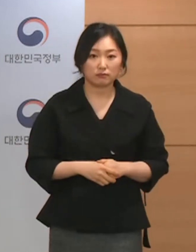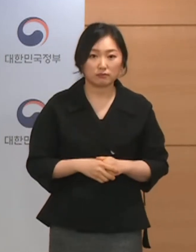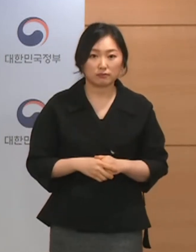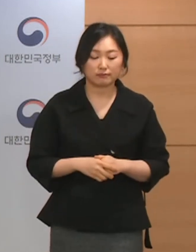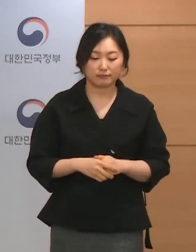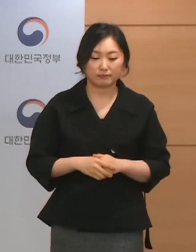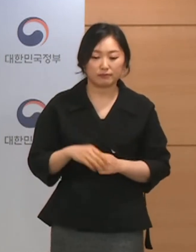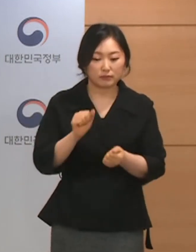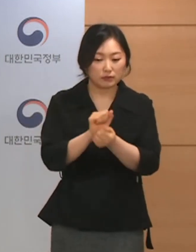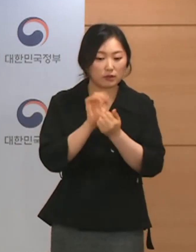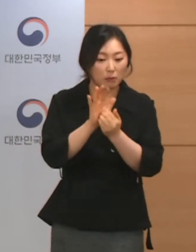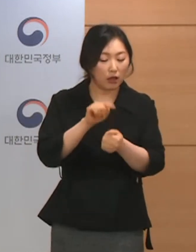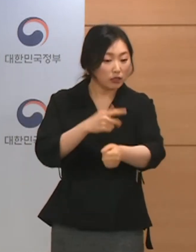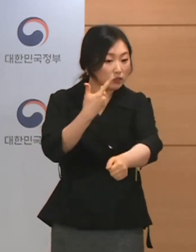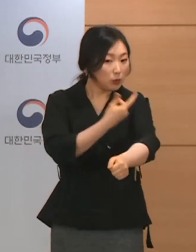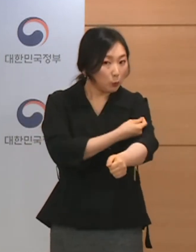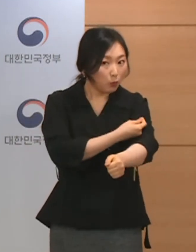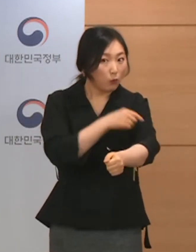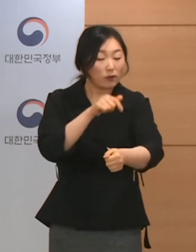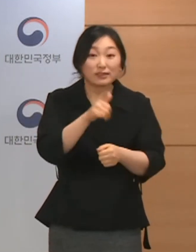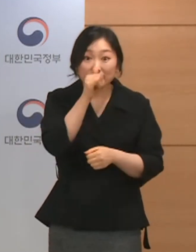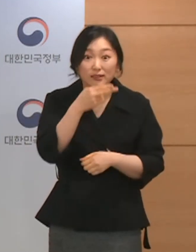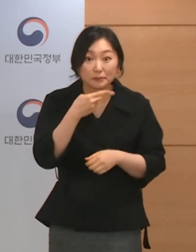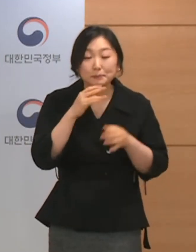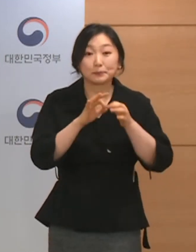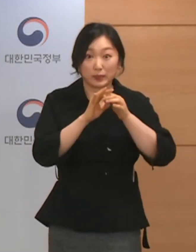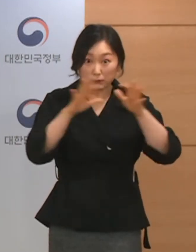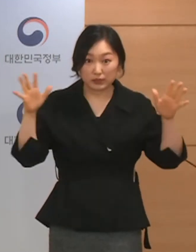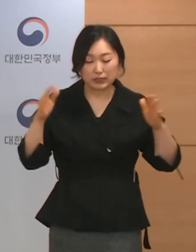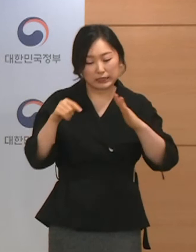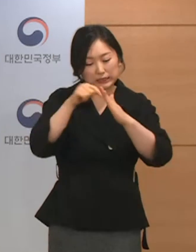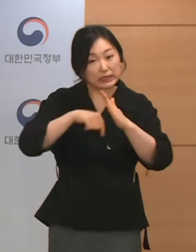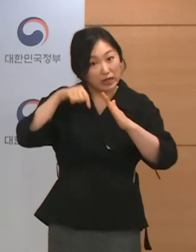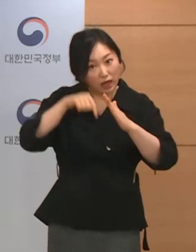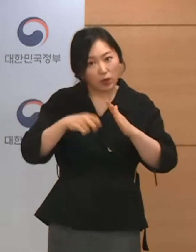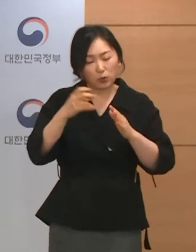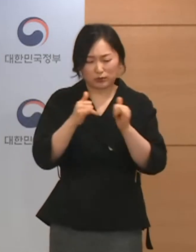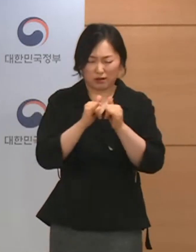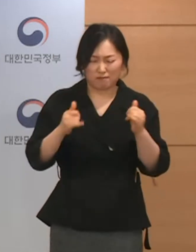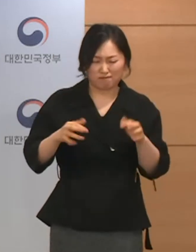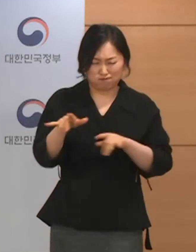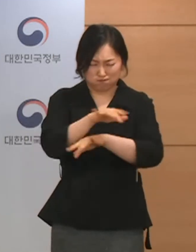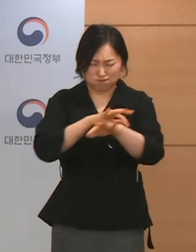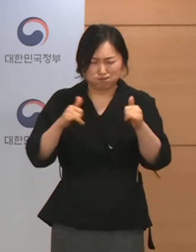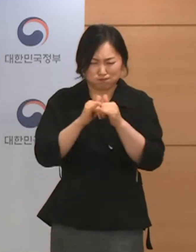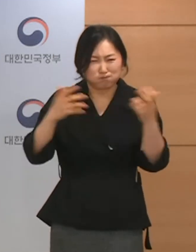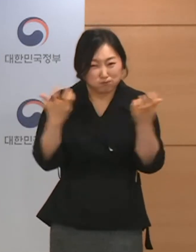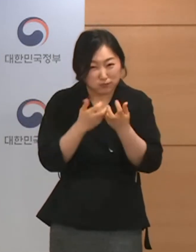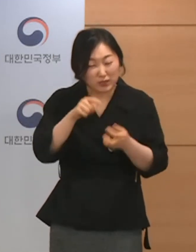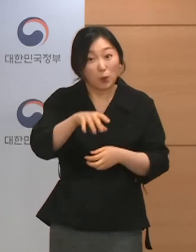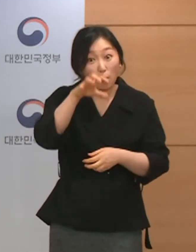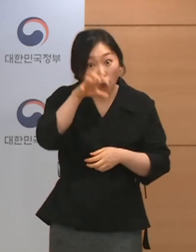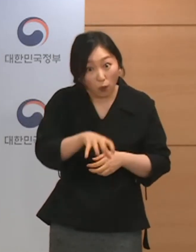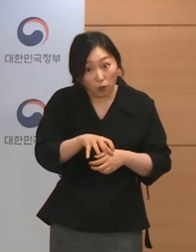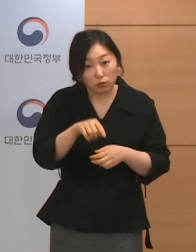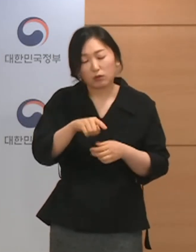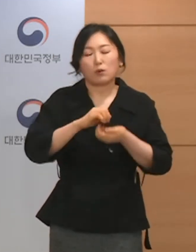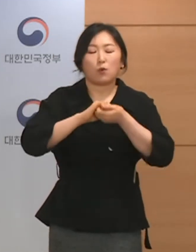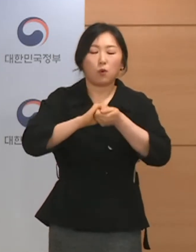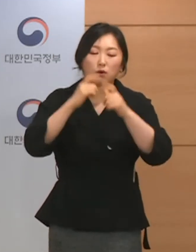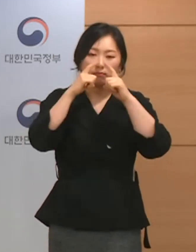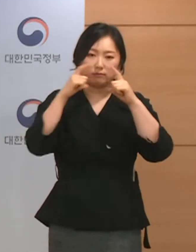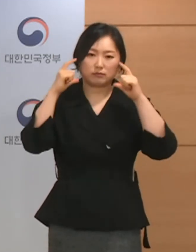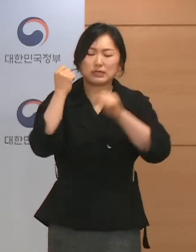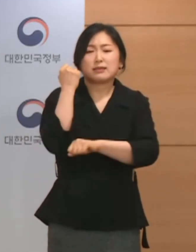예방접종 여부와 상관없이 실내와 다수가 밀집하는 실외에서는 마스크 착용이 기본